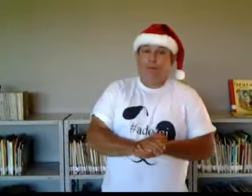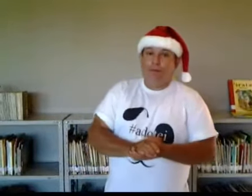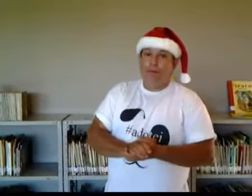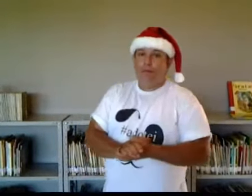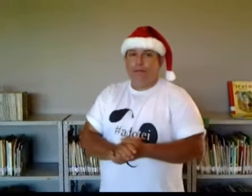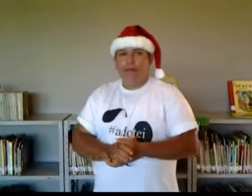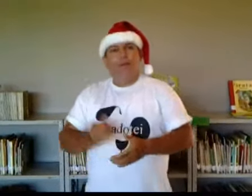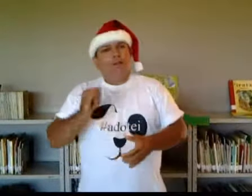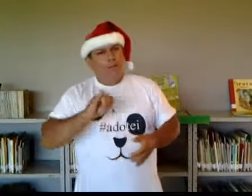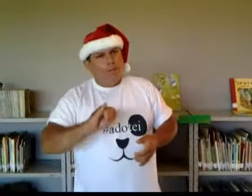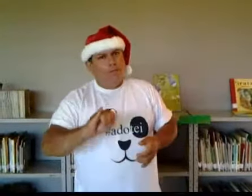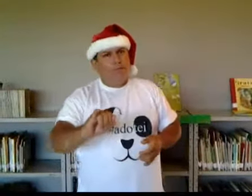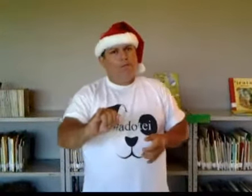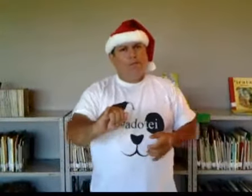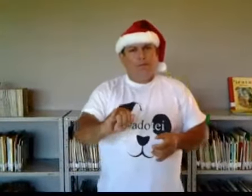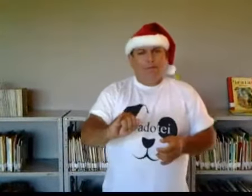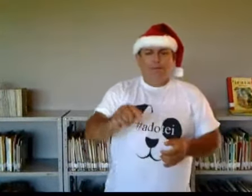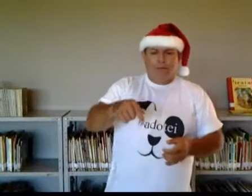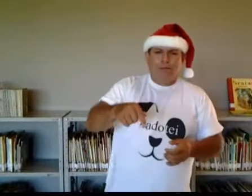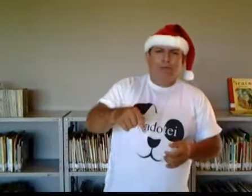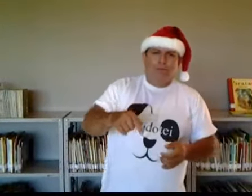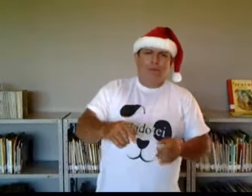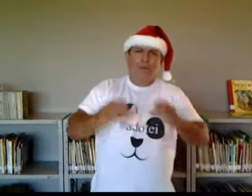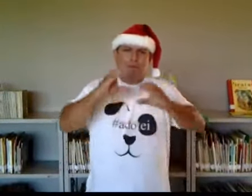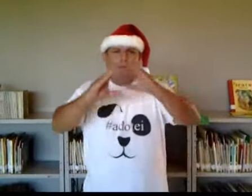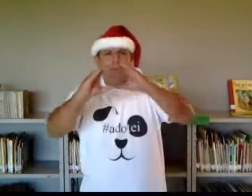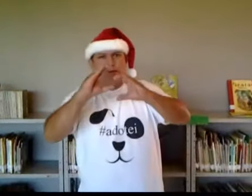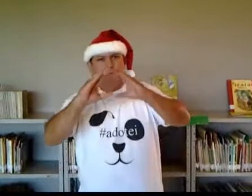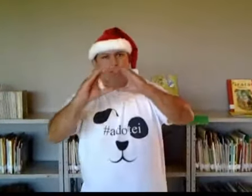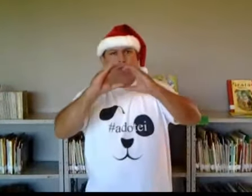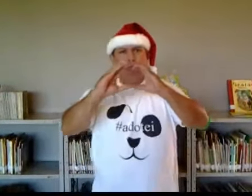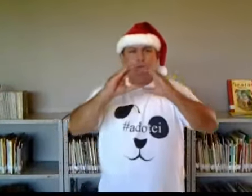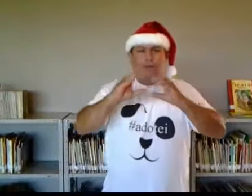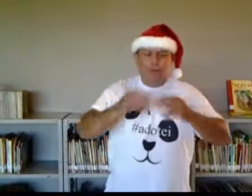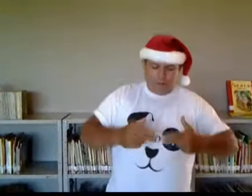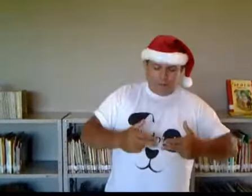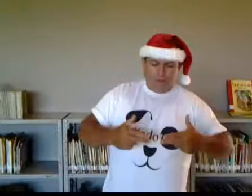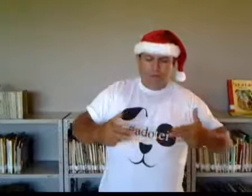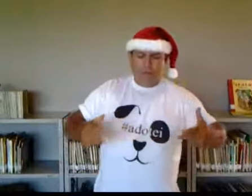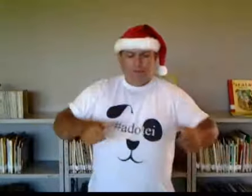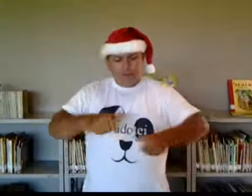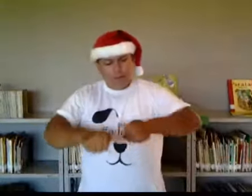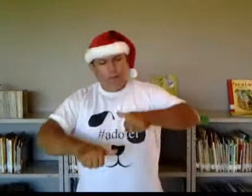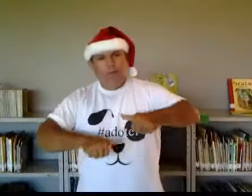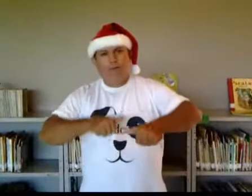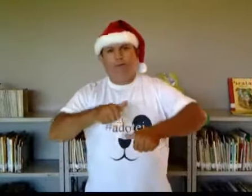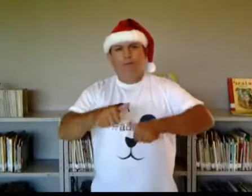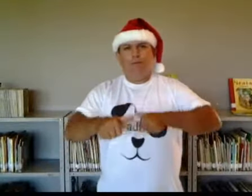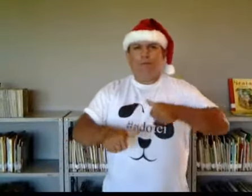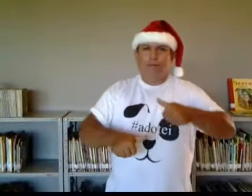Se com esta canção alguma coisa mudasse